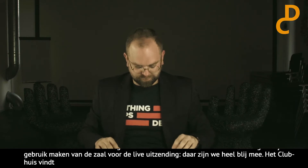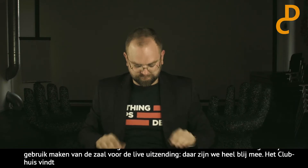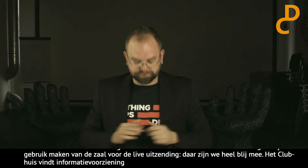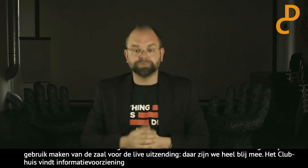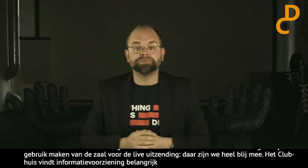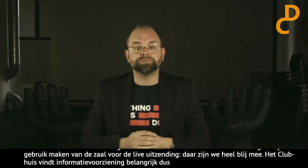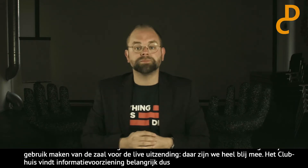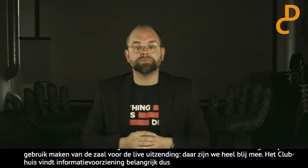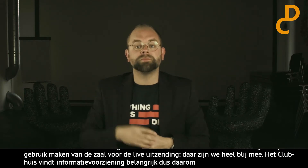bedankt.